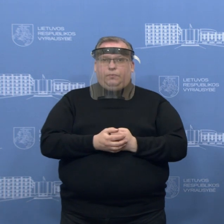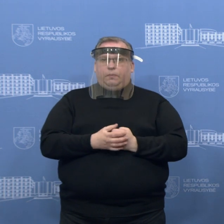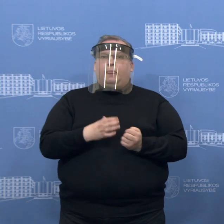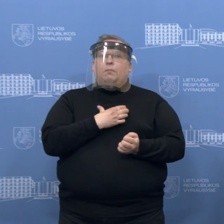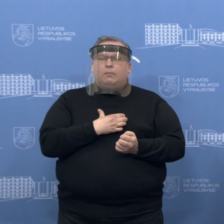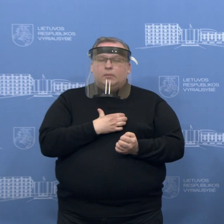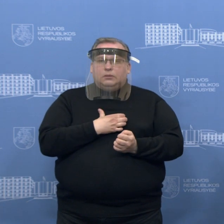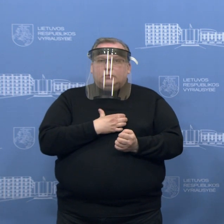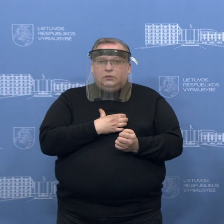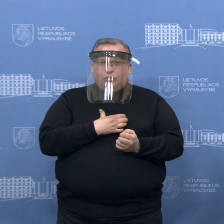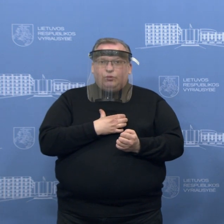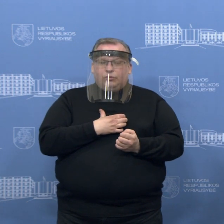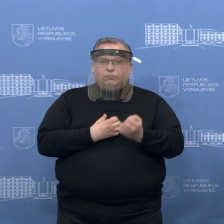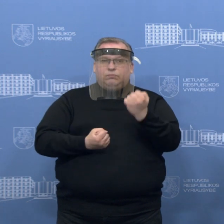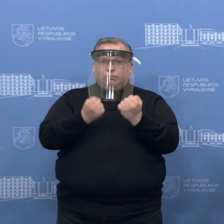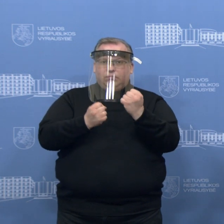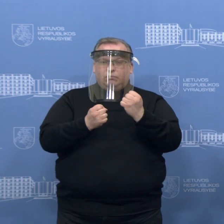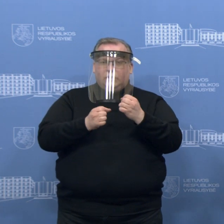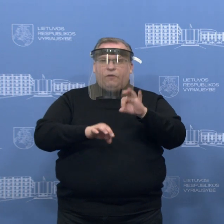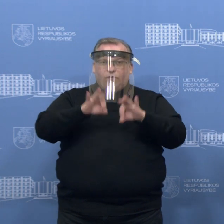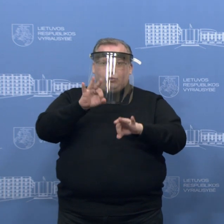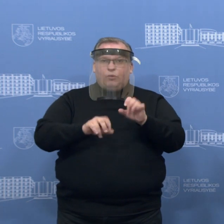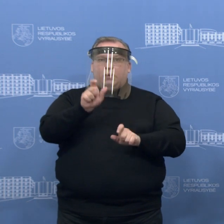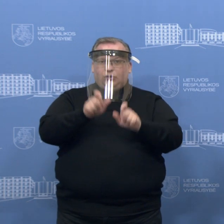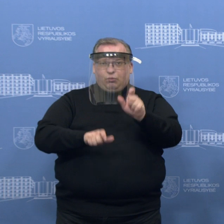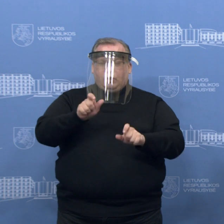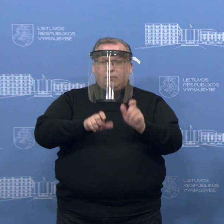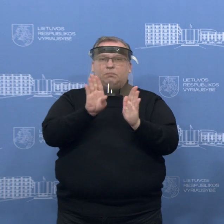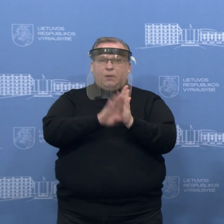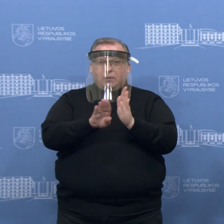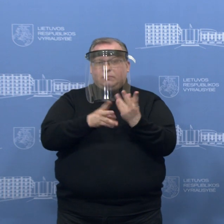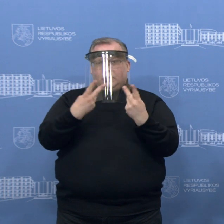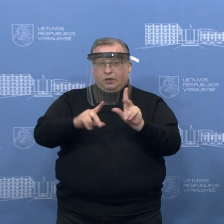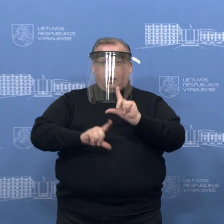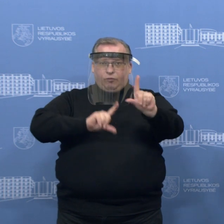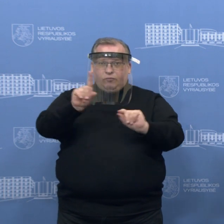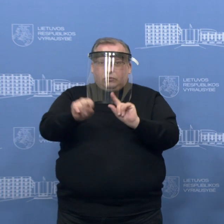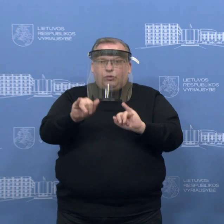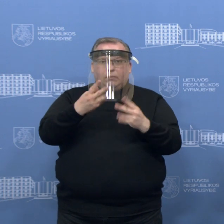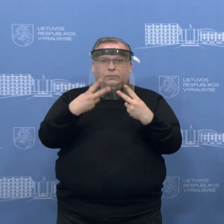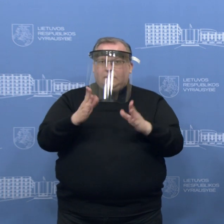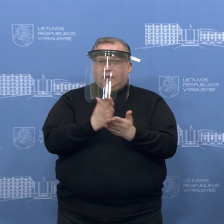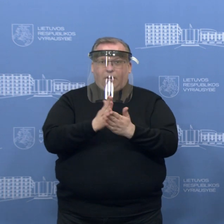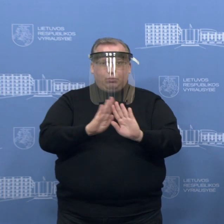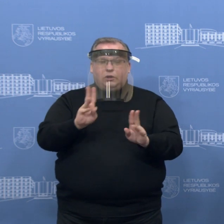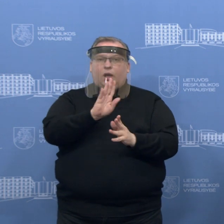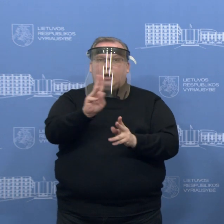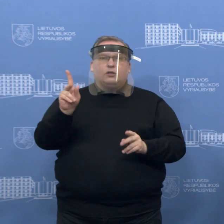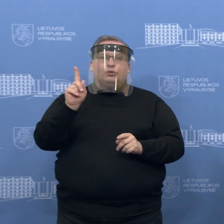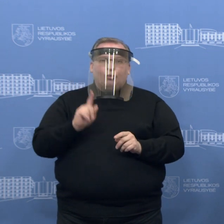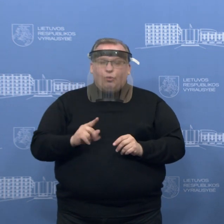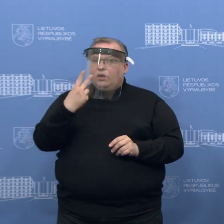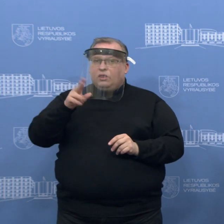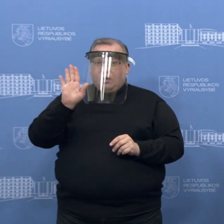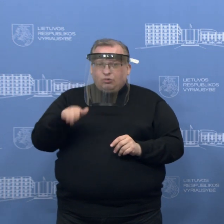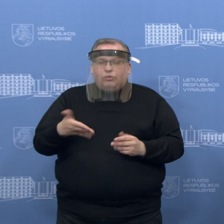korbininių automobilių judėjimo, bet žmonėms tiesiog venkime, venkime tų išvykų, kurios tikrai nėra reikalingos, nėra būtinos. O kas nori apeiti,